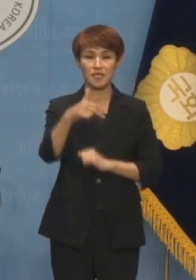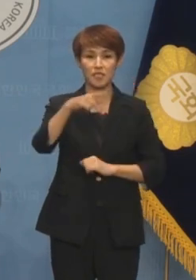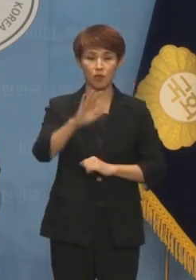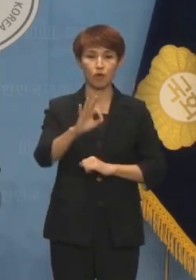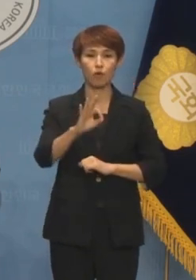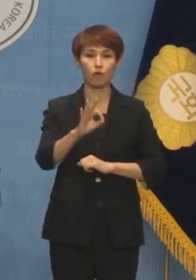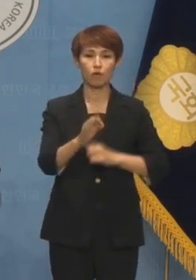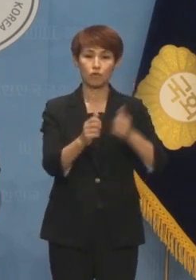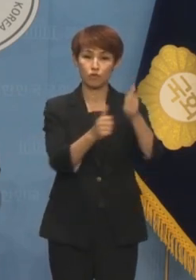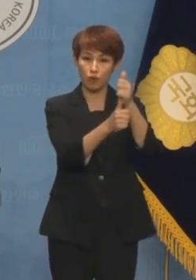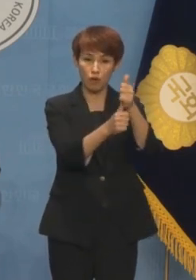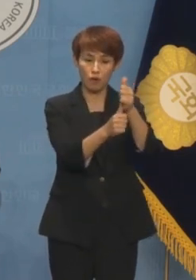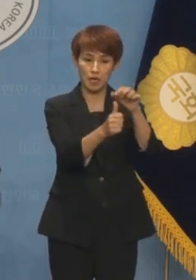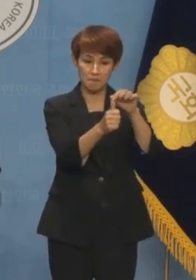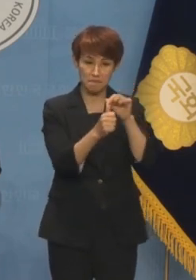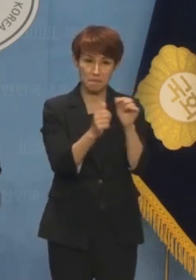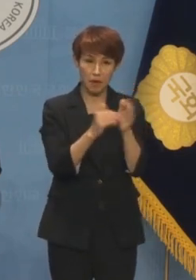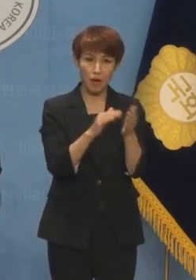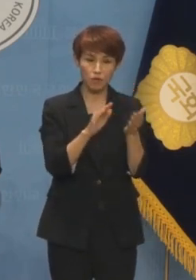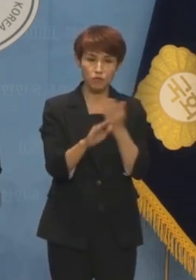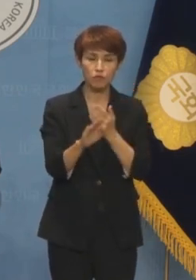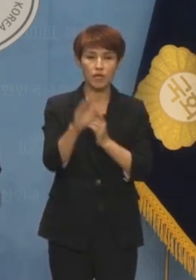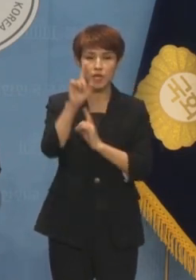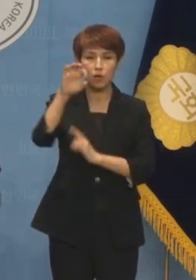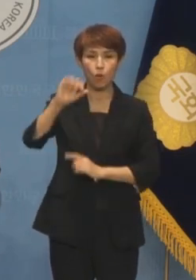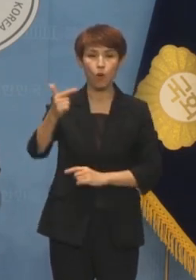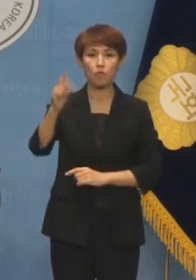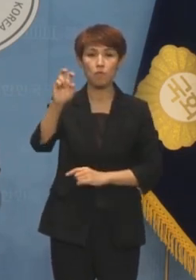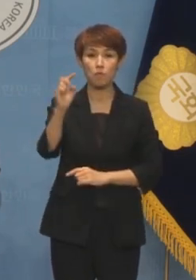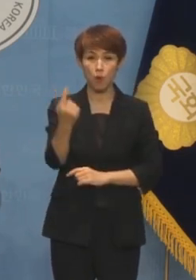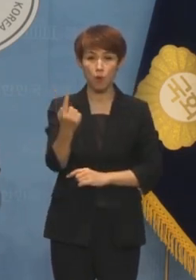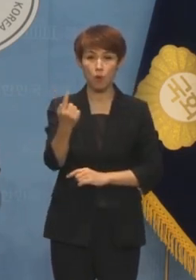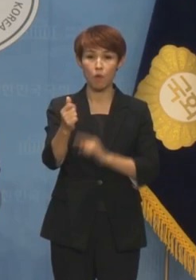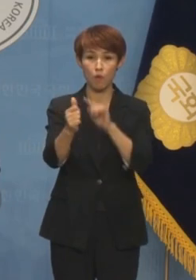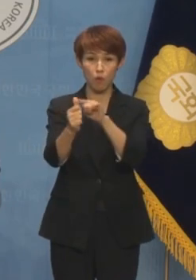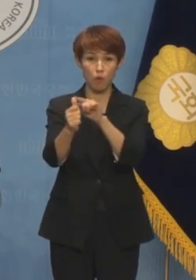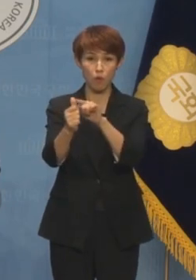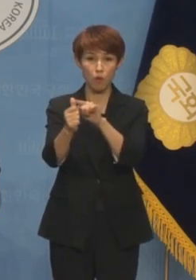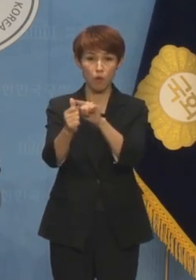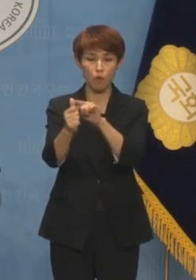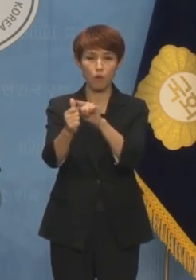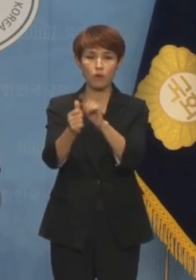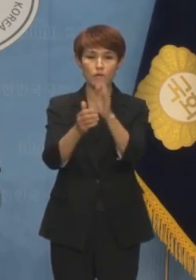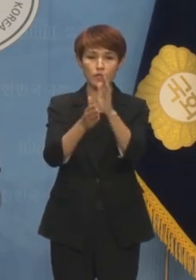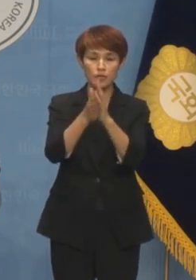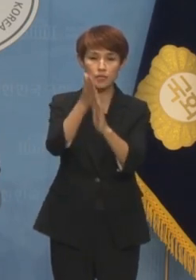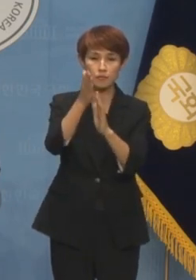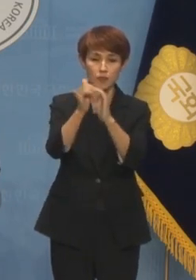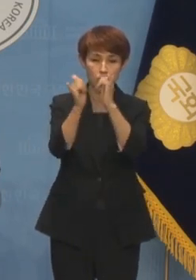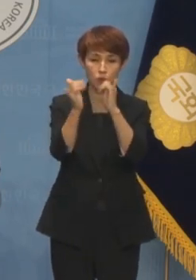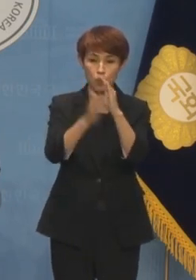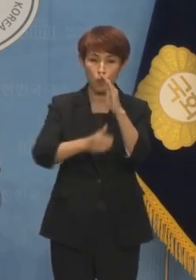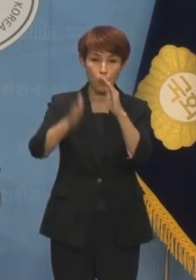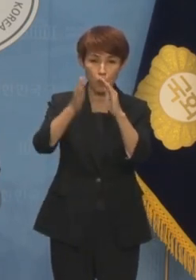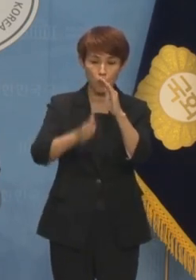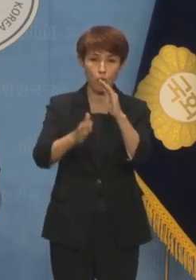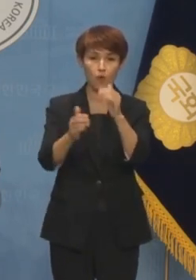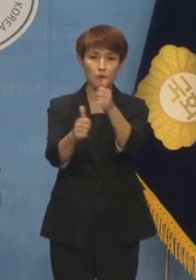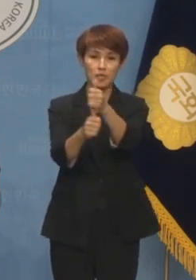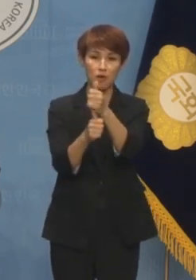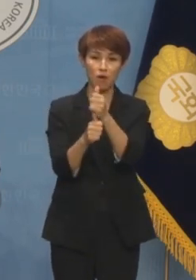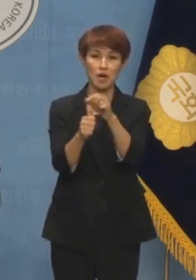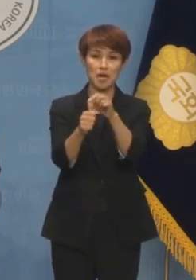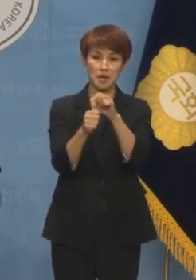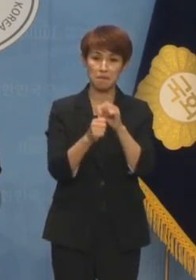검사 출신 이원모 전 인사비서관을 신인공직기강비서관으로